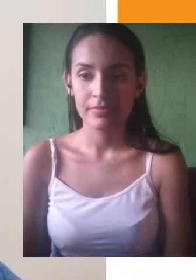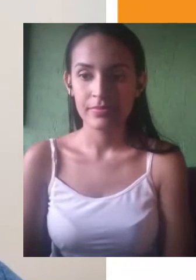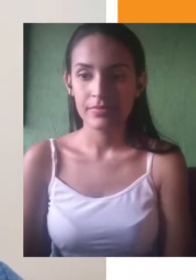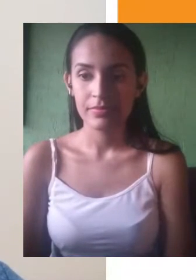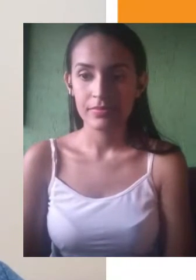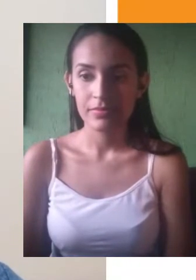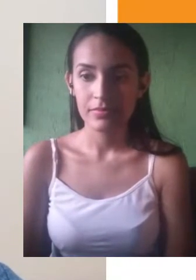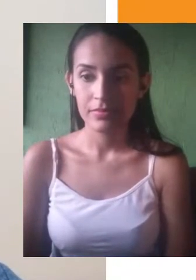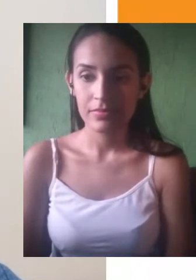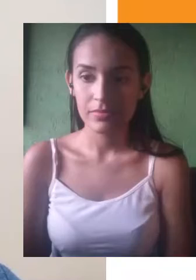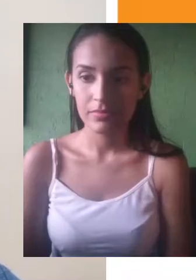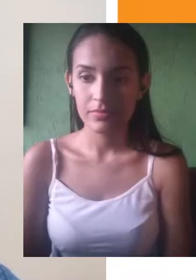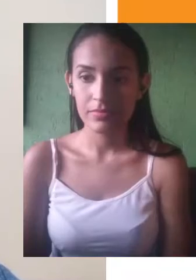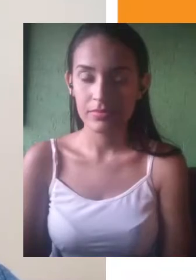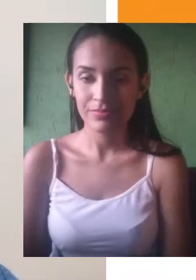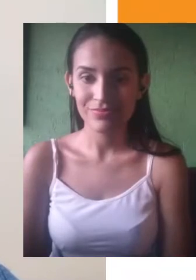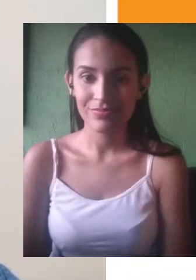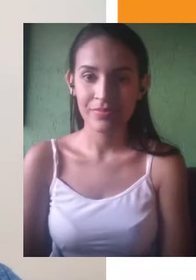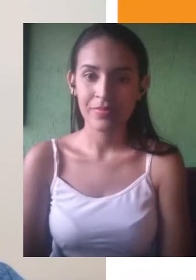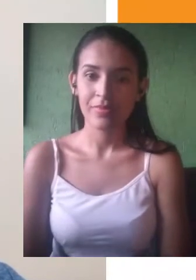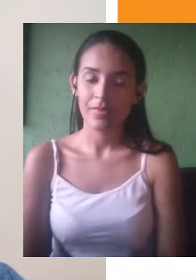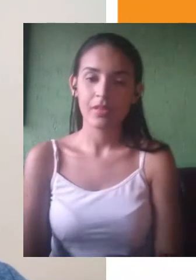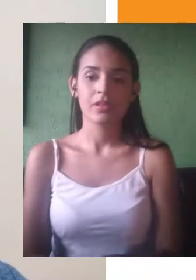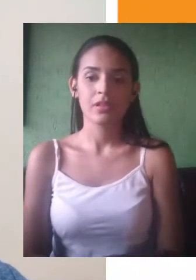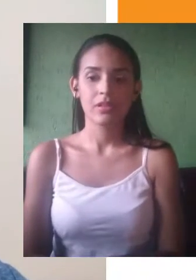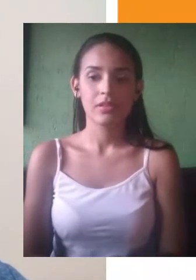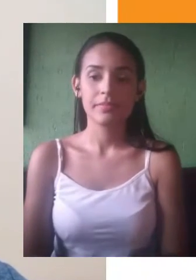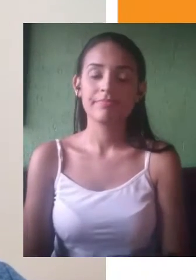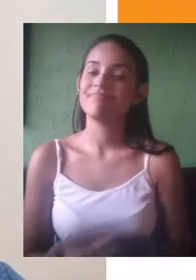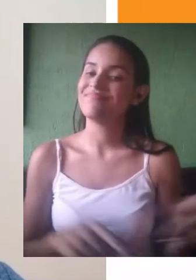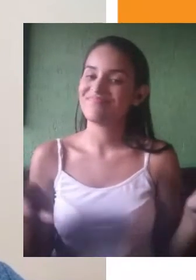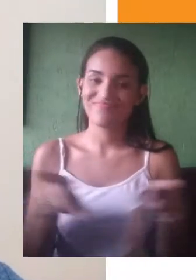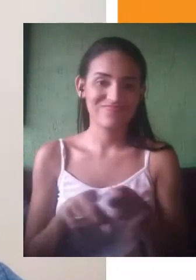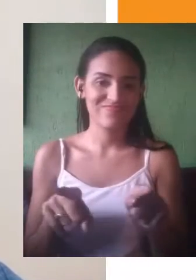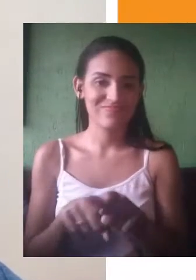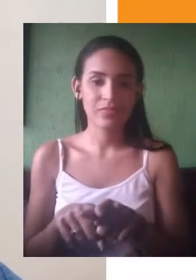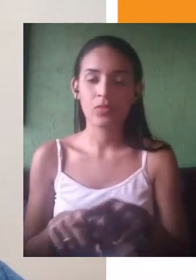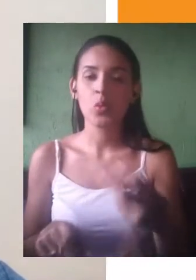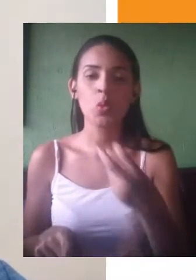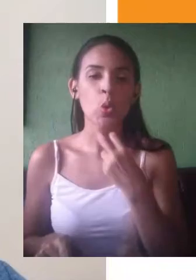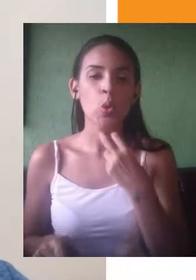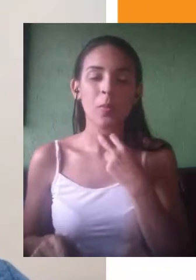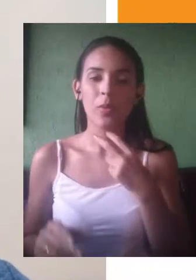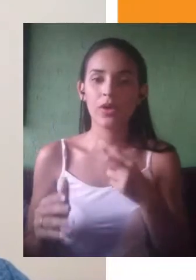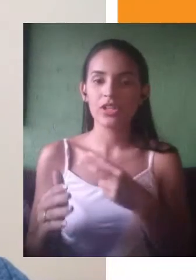ideia central do texto motivador. Não é recomendável para frasear somente. O que